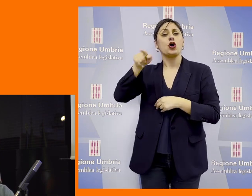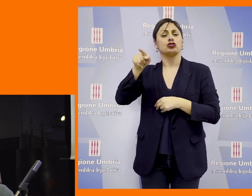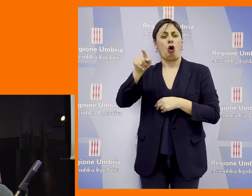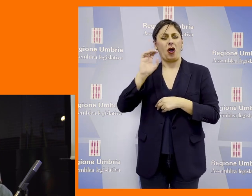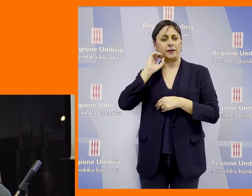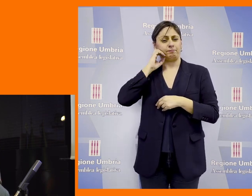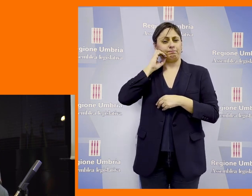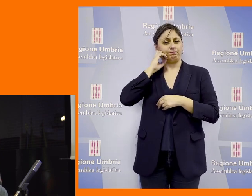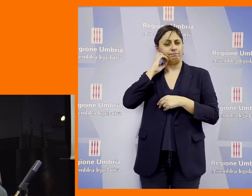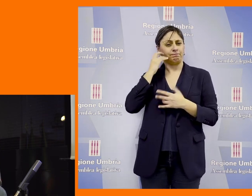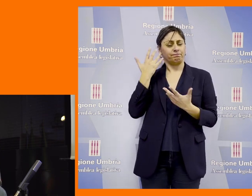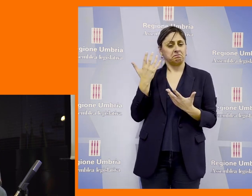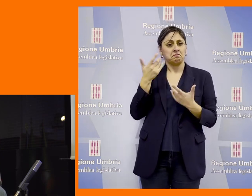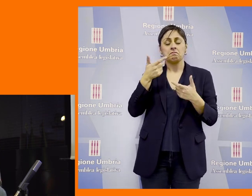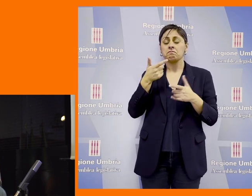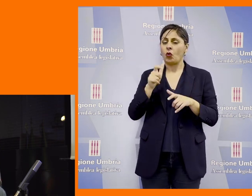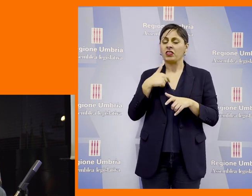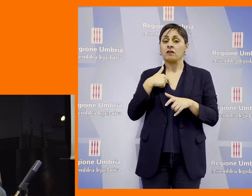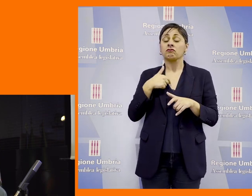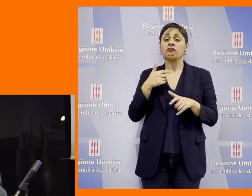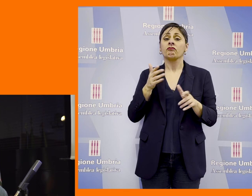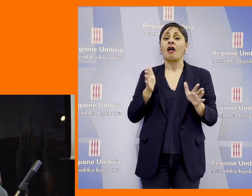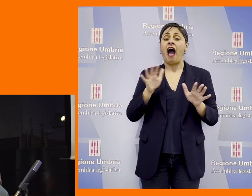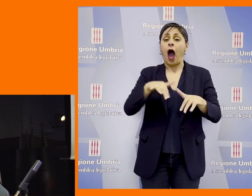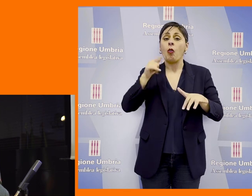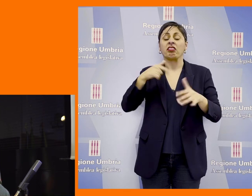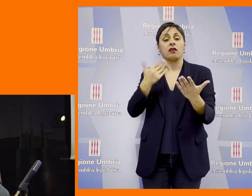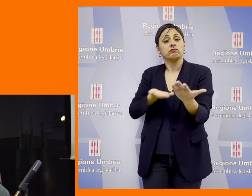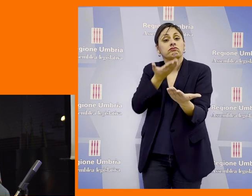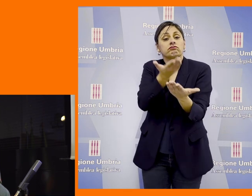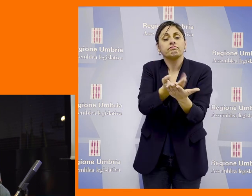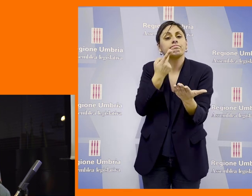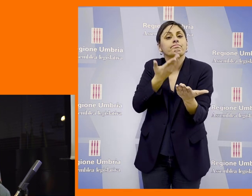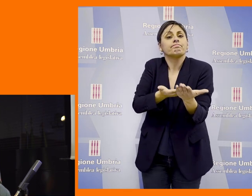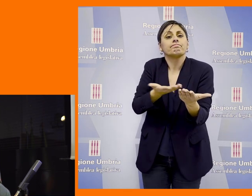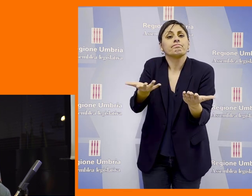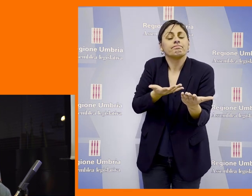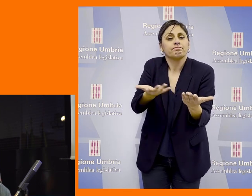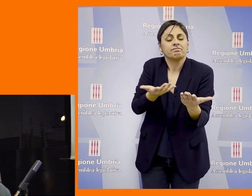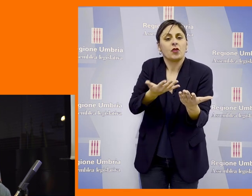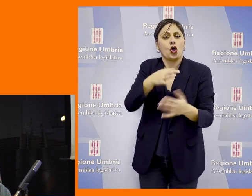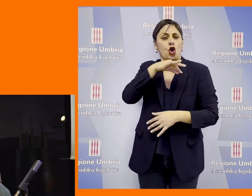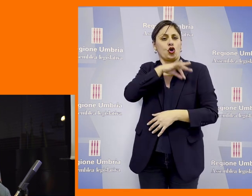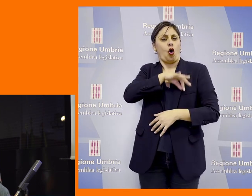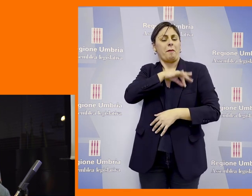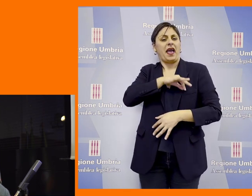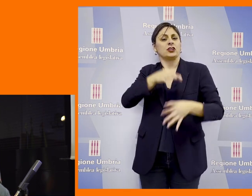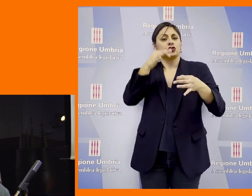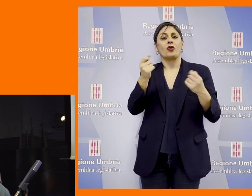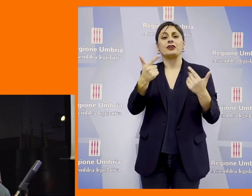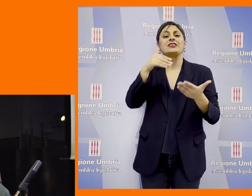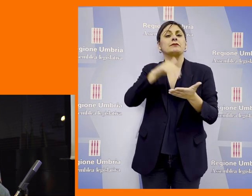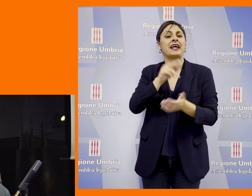anomala perché porteremo in aula un atto in cui facciamo vedere che il compenso